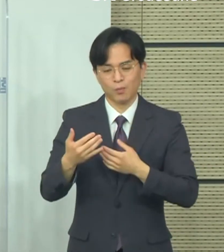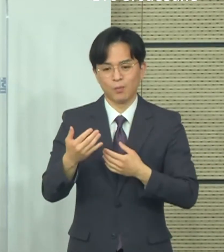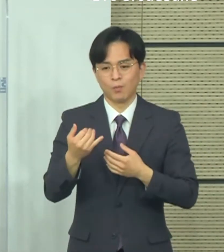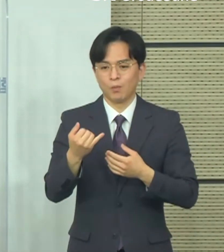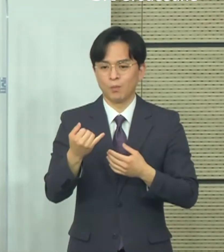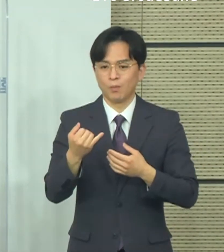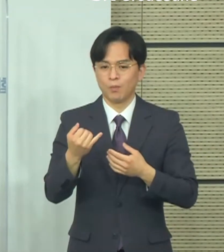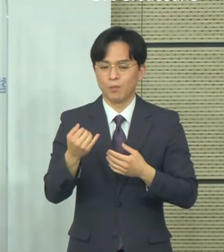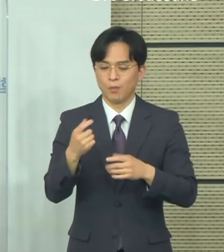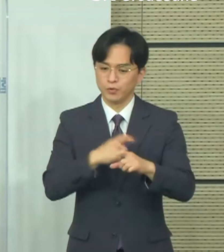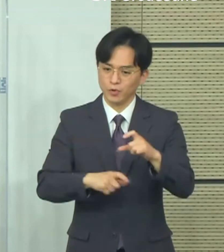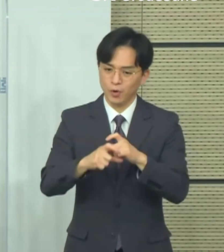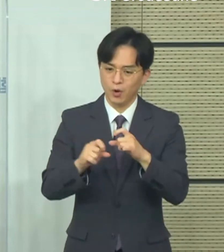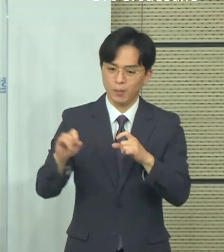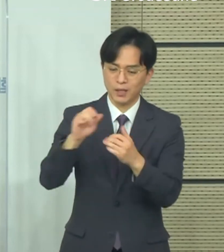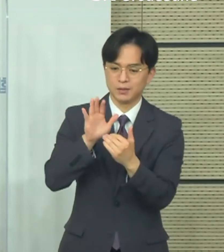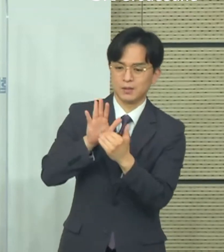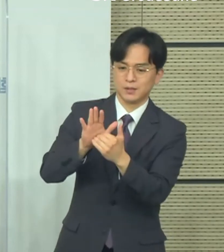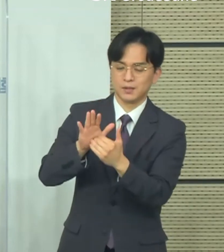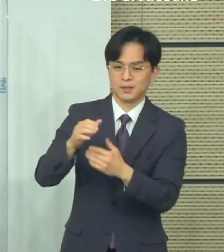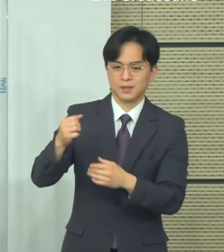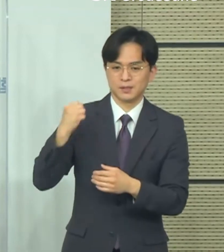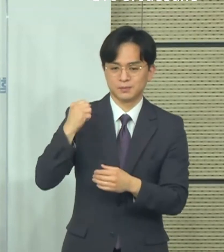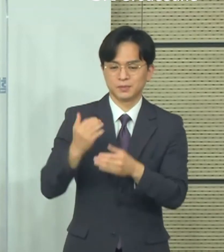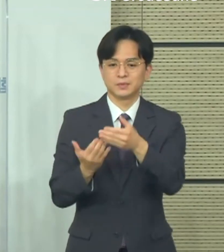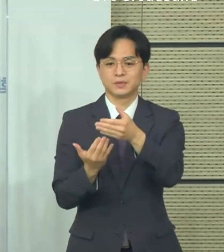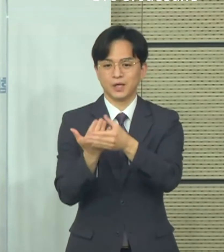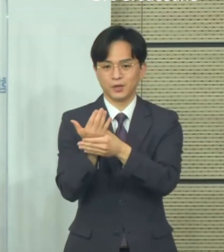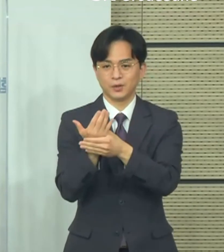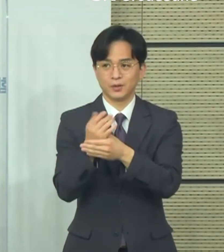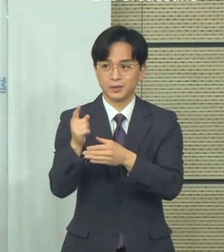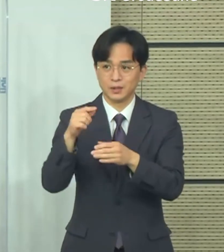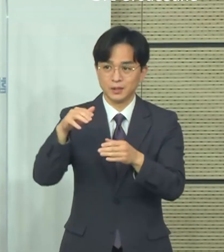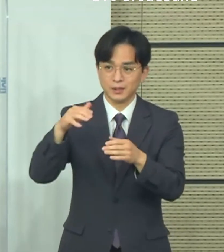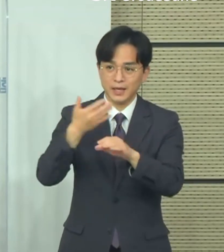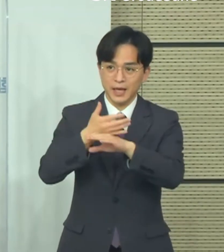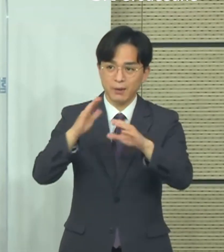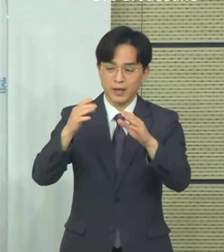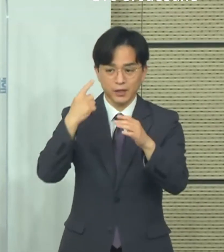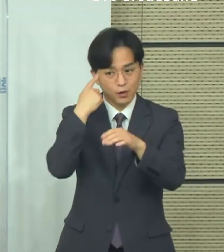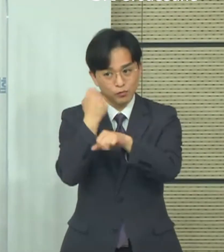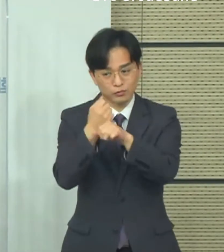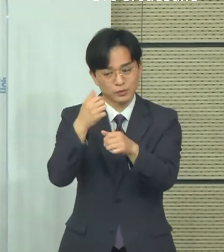고려를 하면서 교차 접종에 대한 부분들은 판단을 좀 해야 되지 않을까 생각을 하고 있습니다.